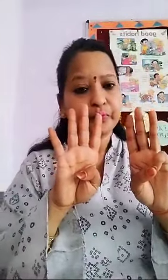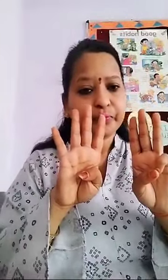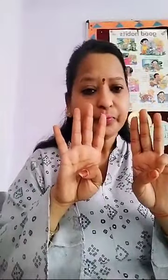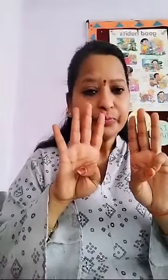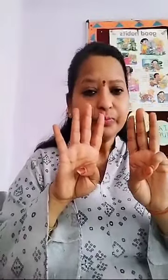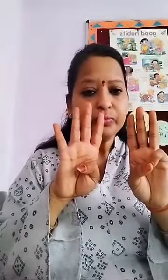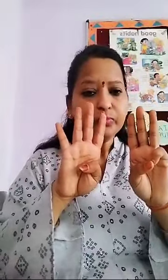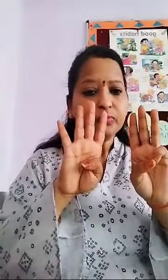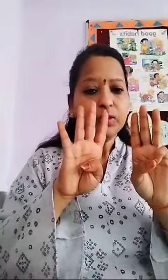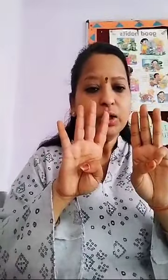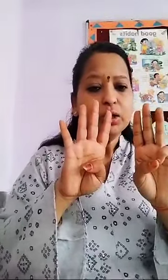Zoom